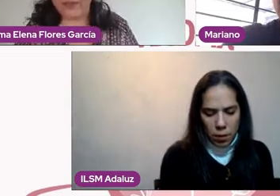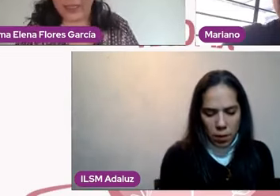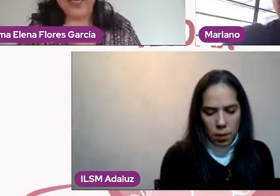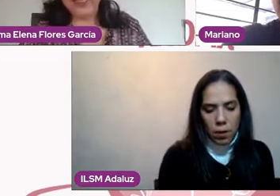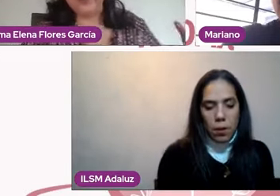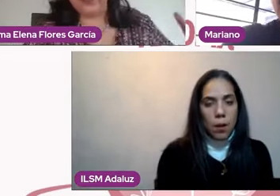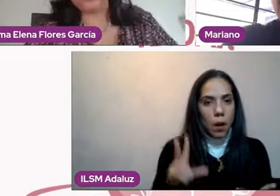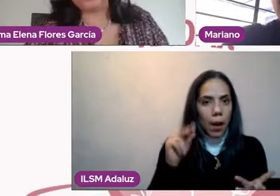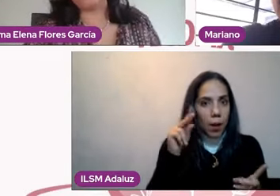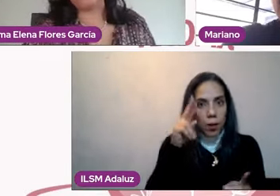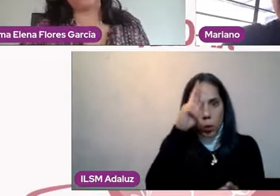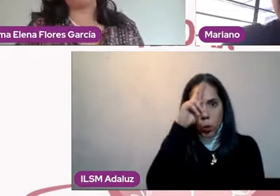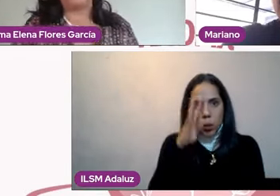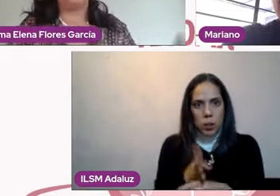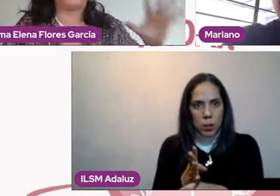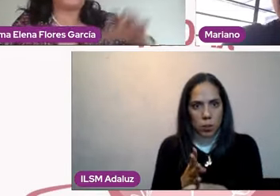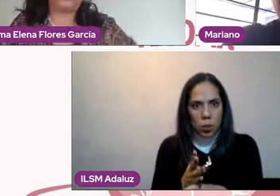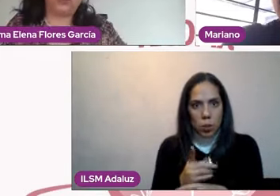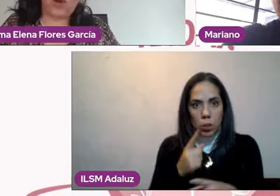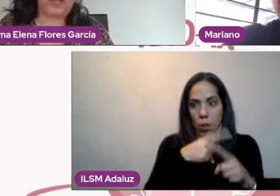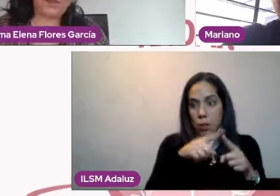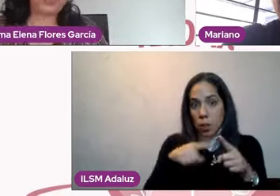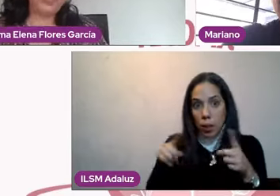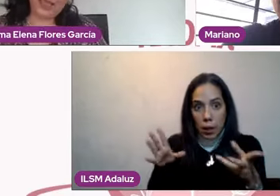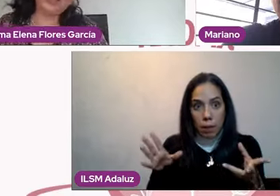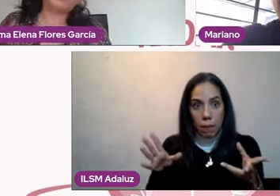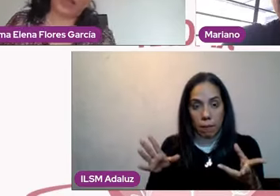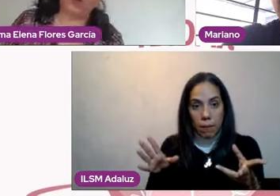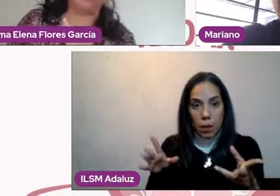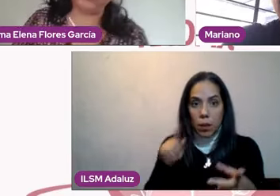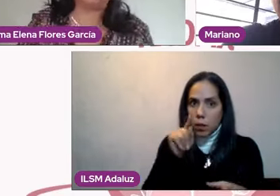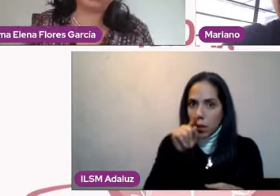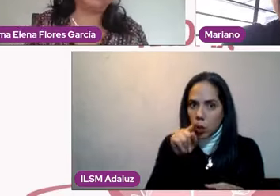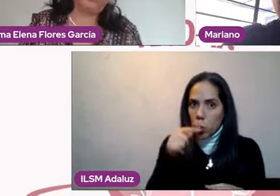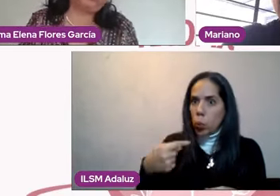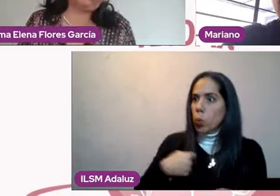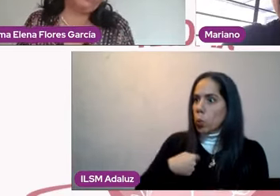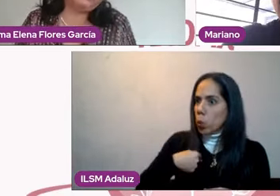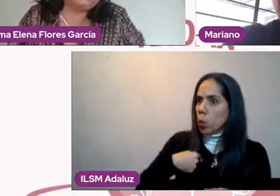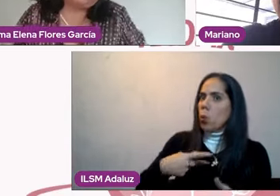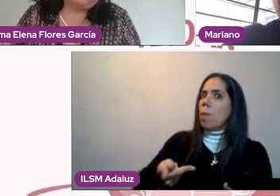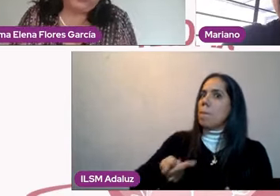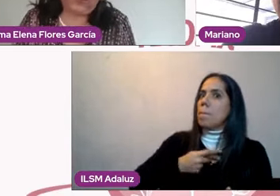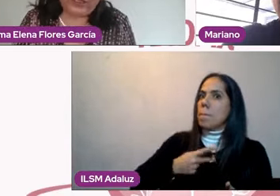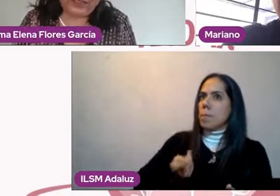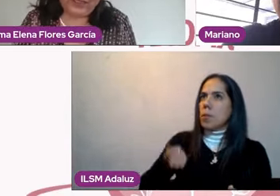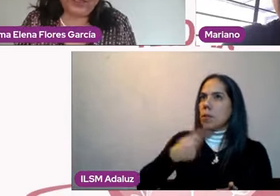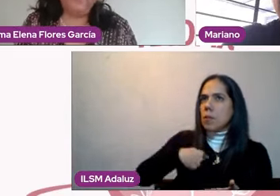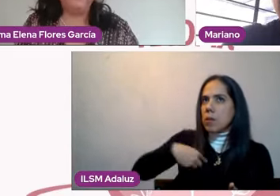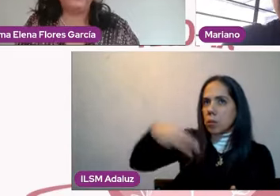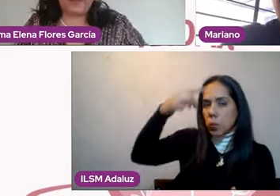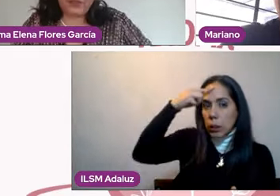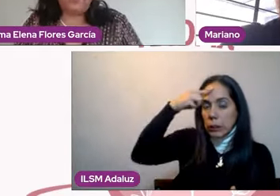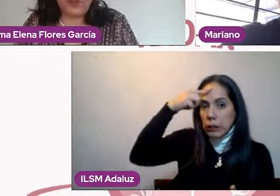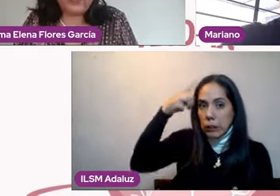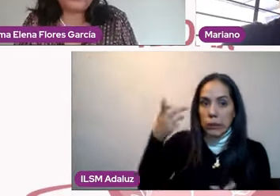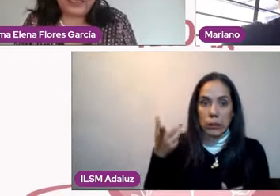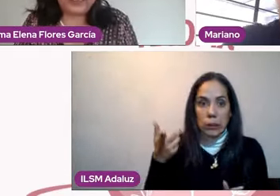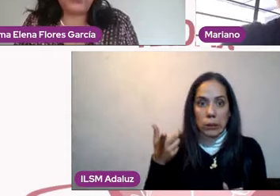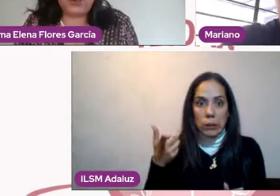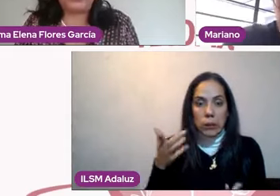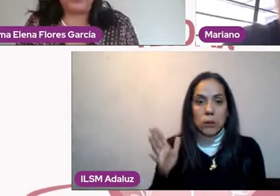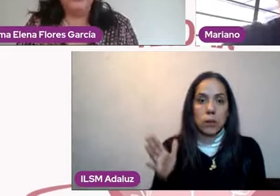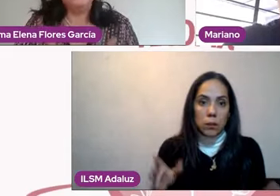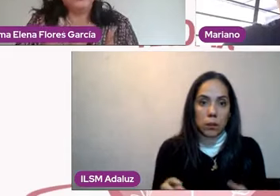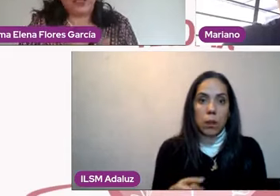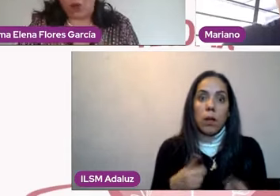hecho responsable, ¿no? De tu situación afectiva actualmente y haya, o sea, lo que estés viviendo actualmente sean las consecuencias de haber tomado estas